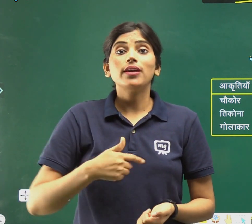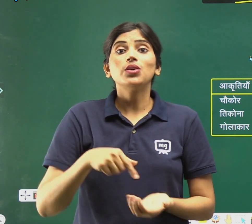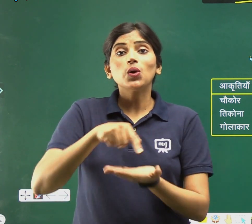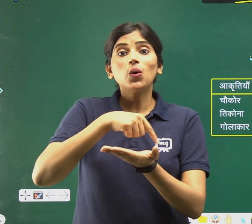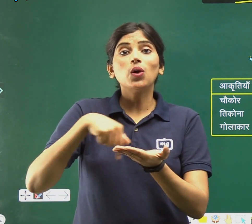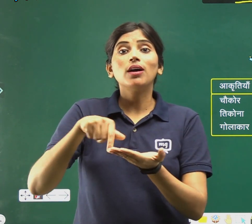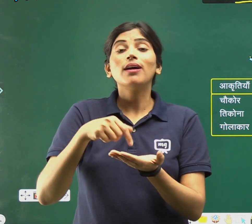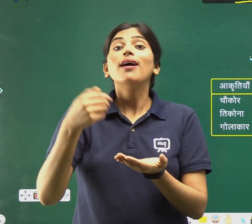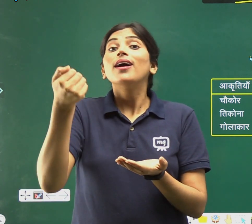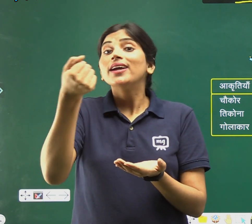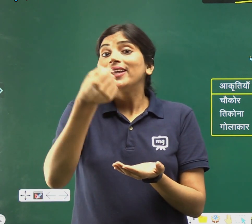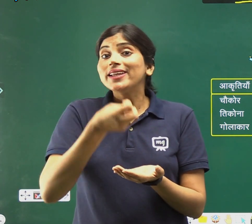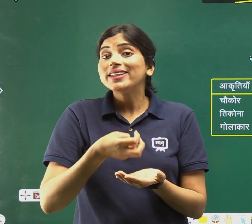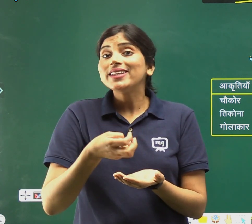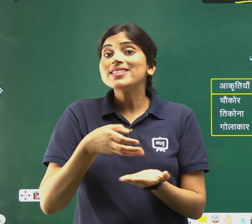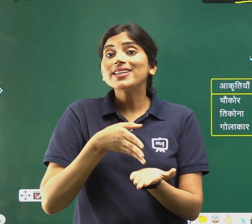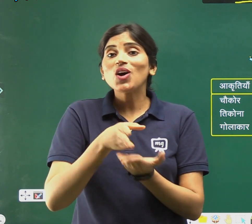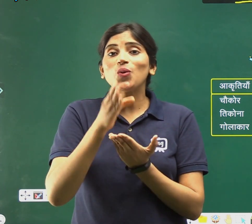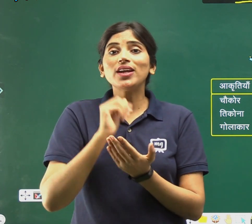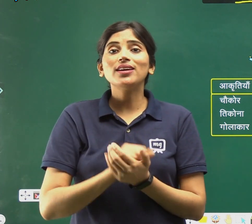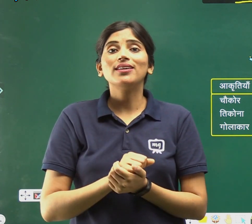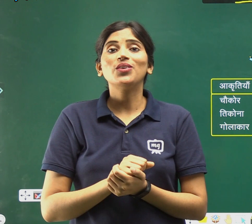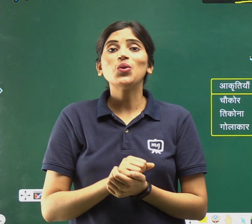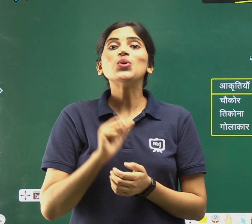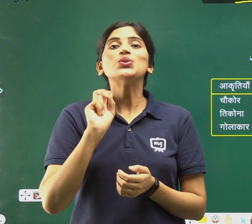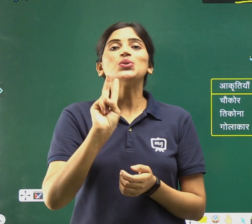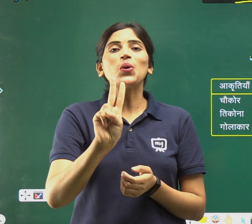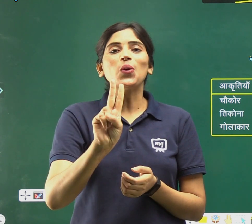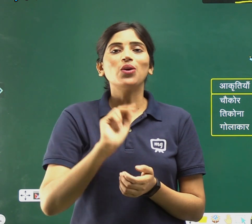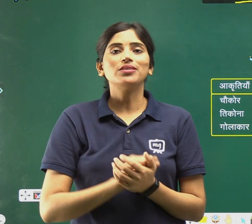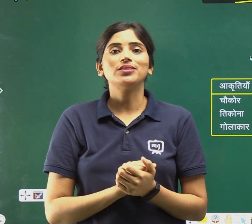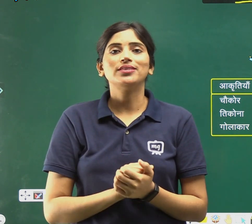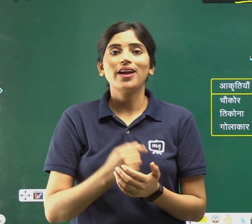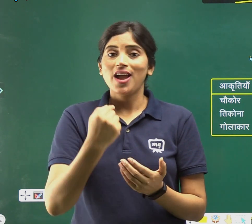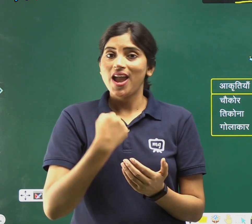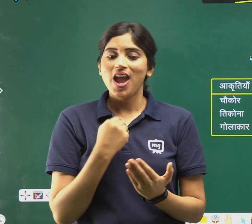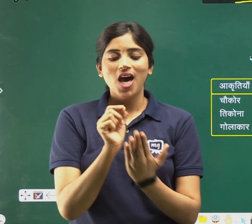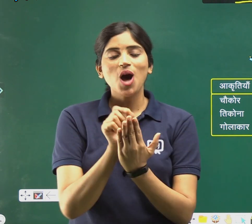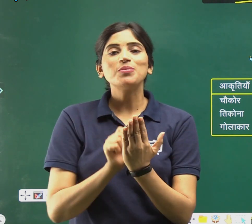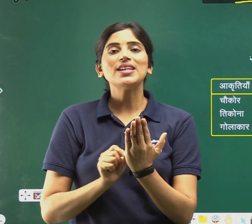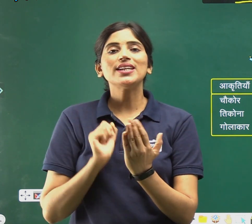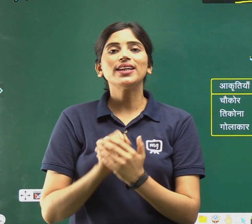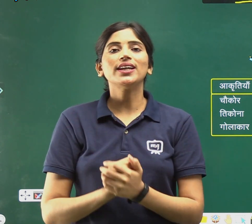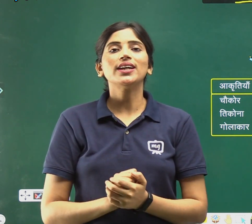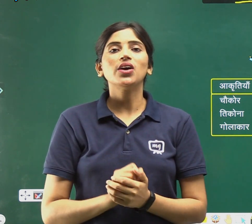कितनी संख्या हुई? दो, हमने लिखे,